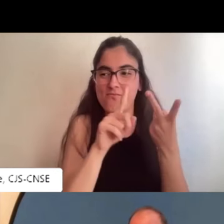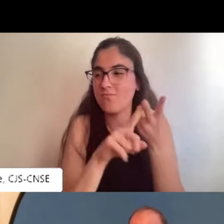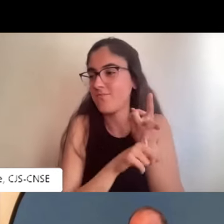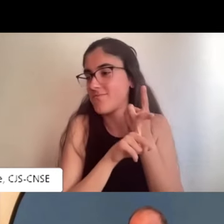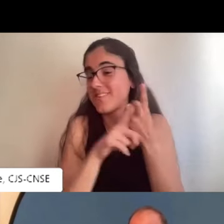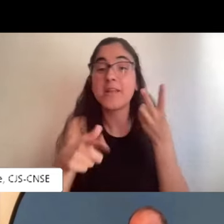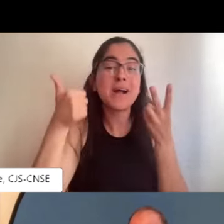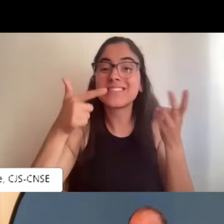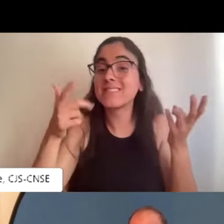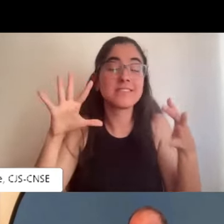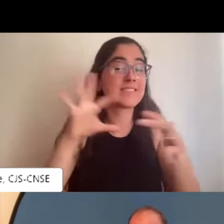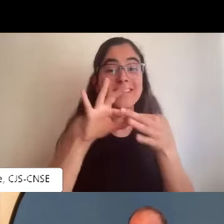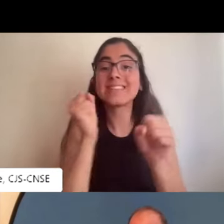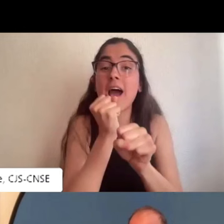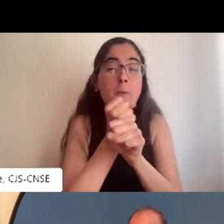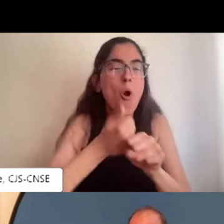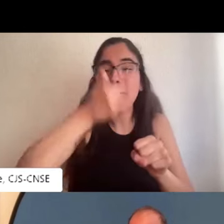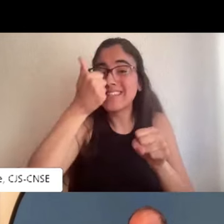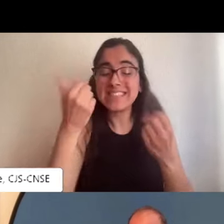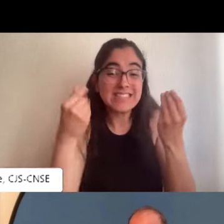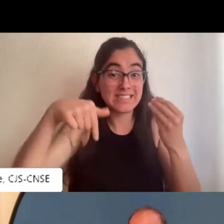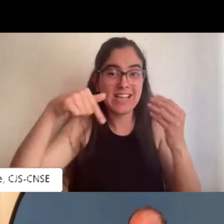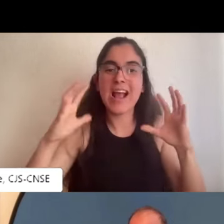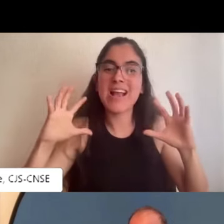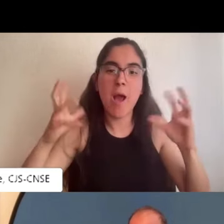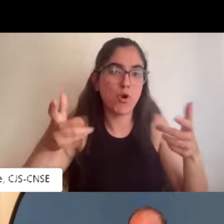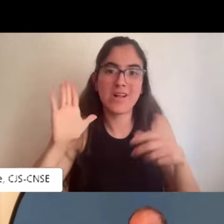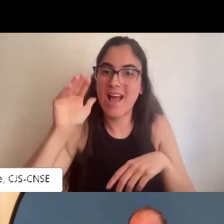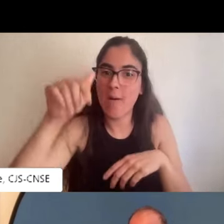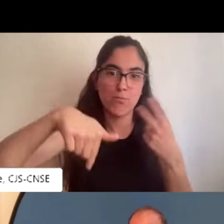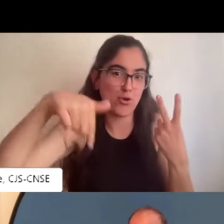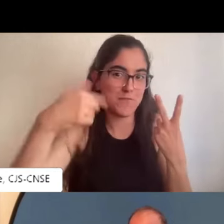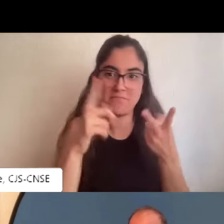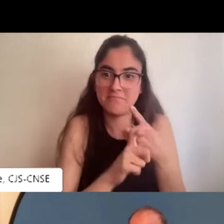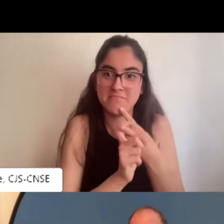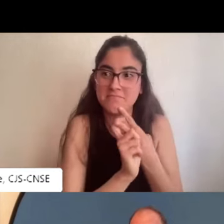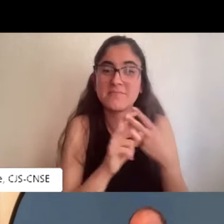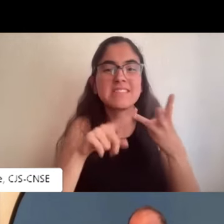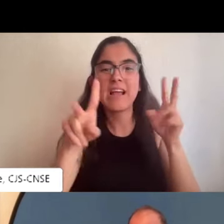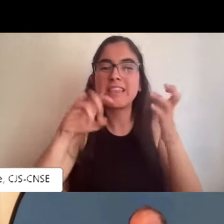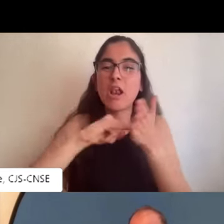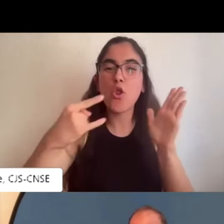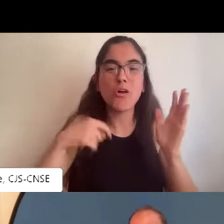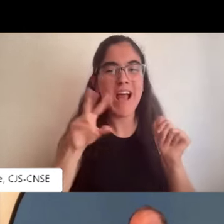en el ámbito agrícola y también trabajos en el campo.